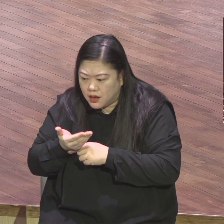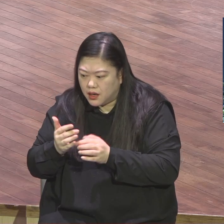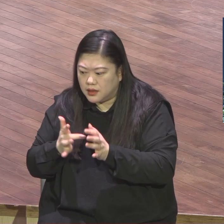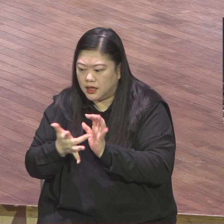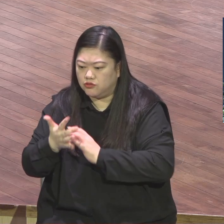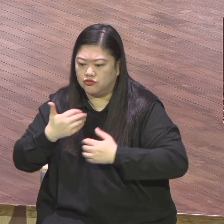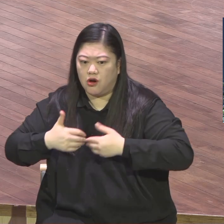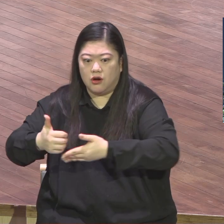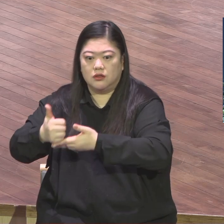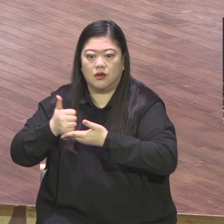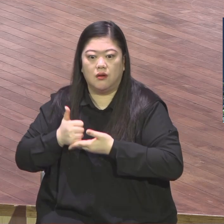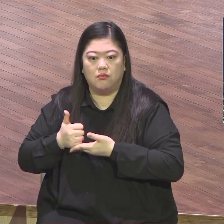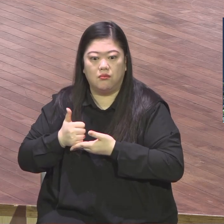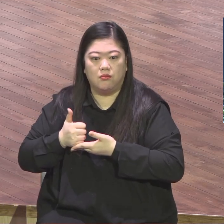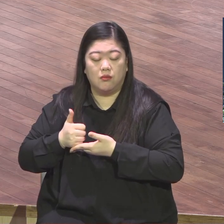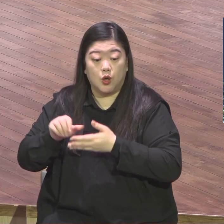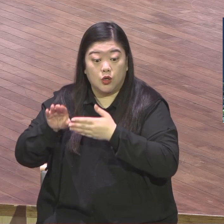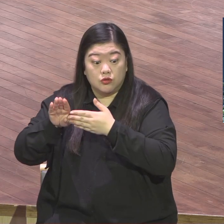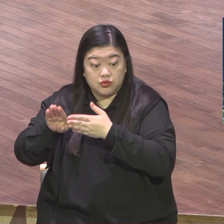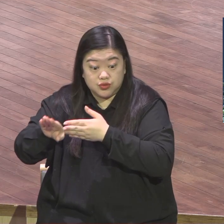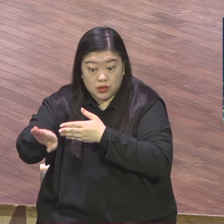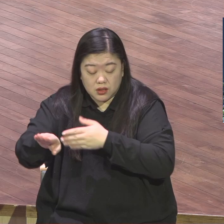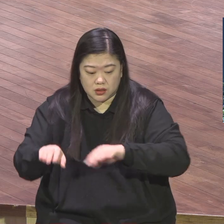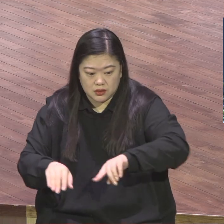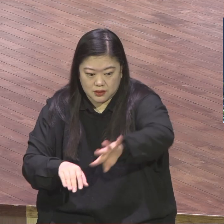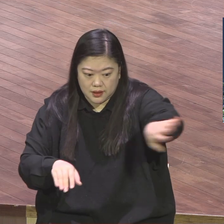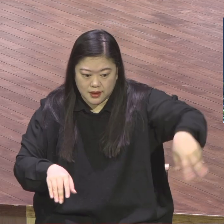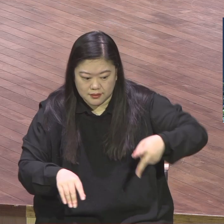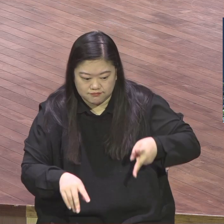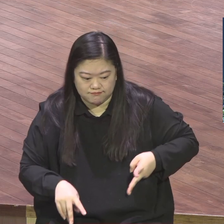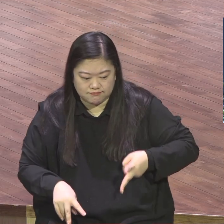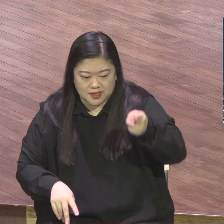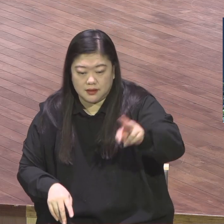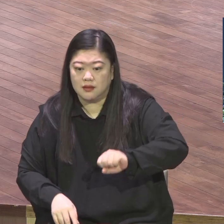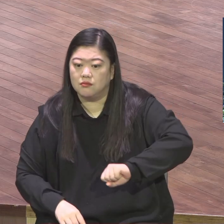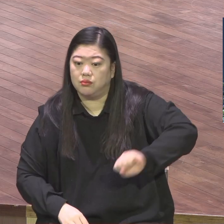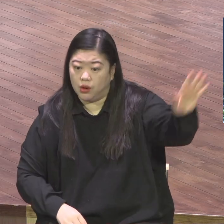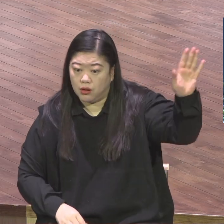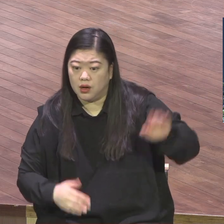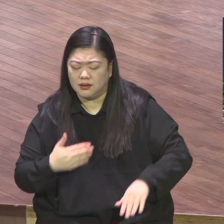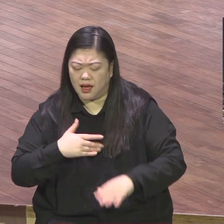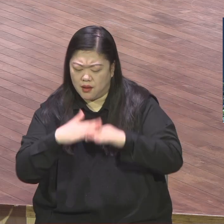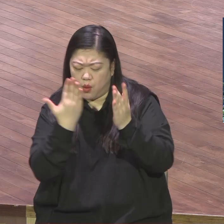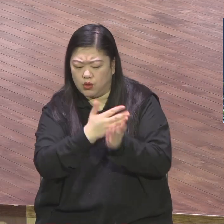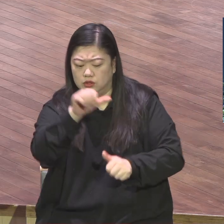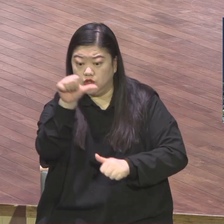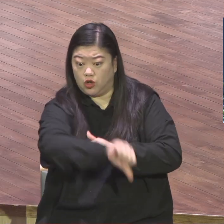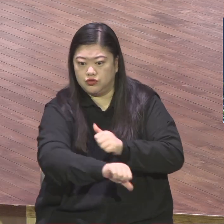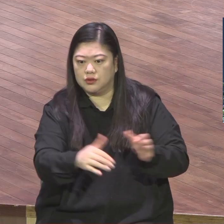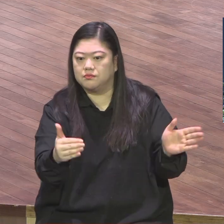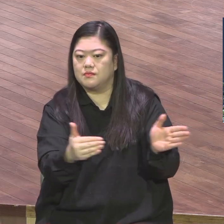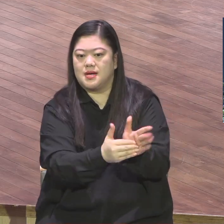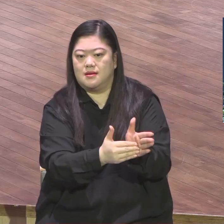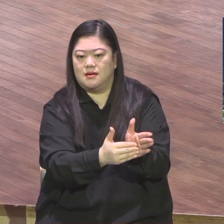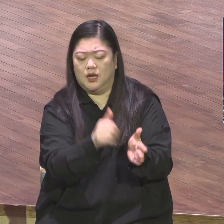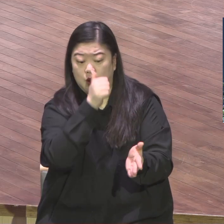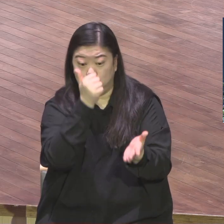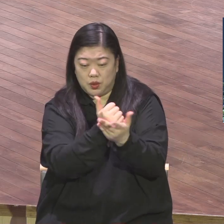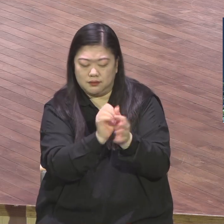예수 거의 십자가, 대속과 부활을 통해서 내 모든 저주가, 모든 죄가 다 완벽하게